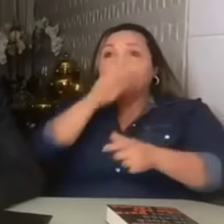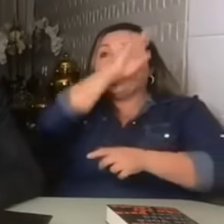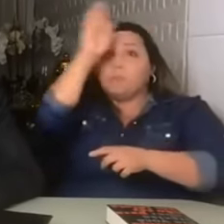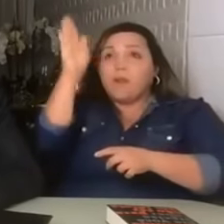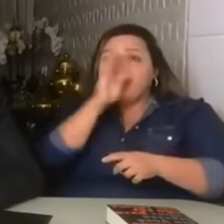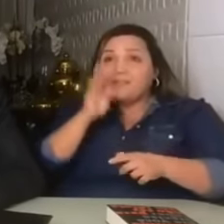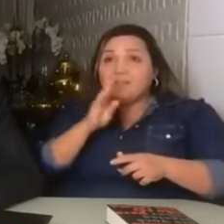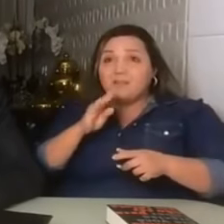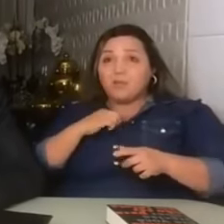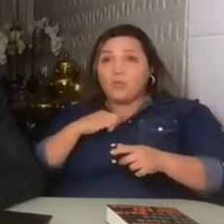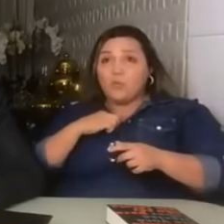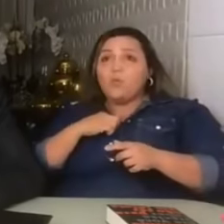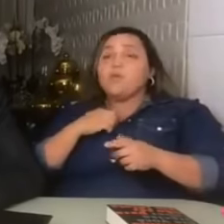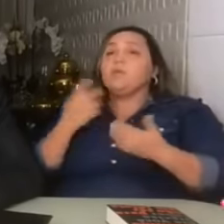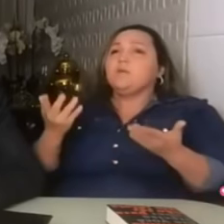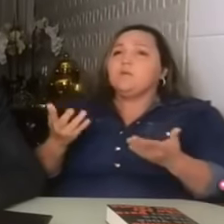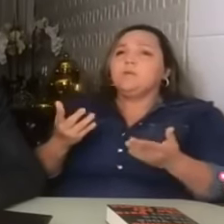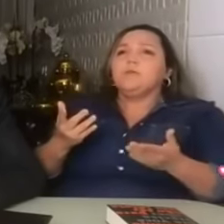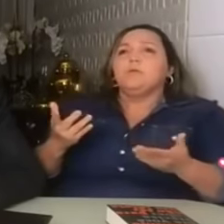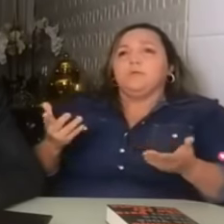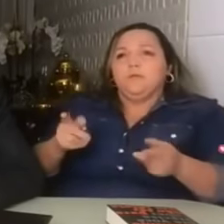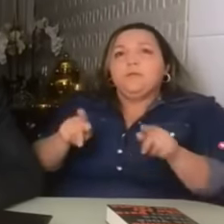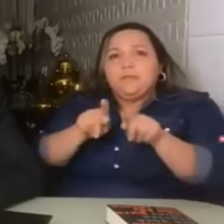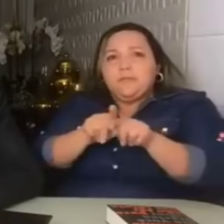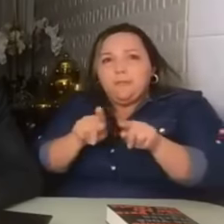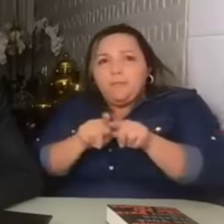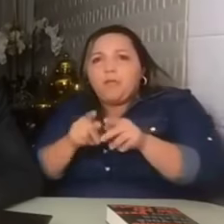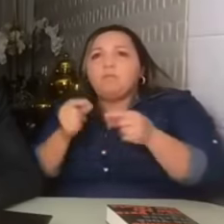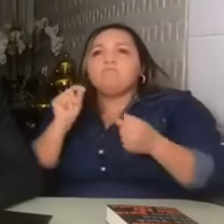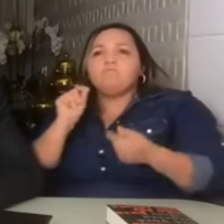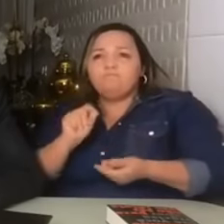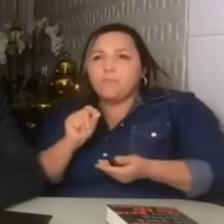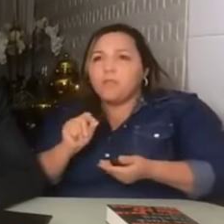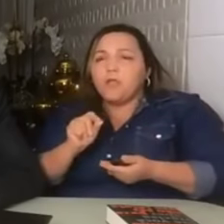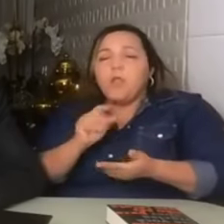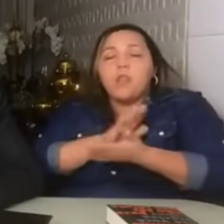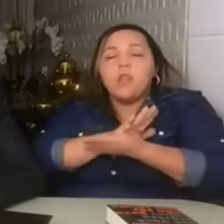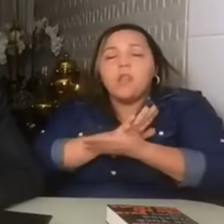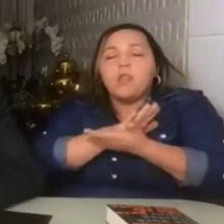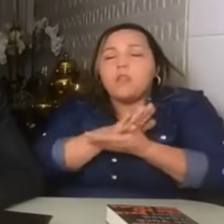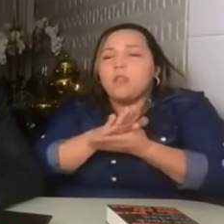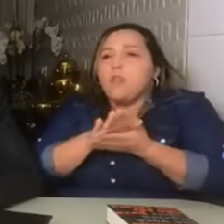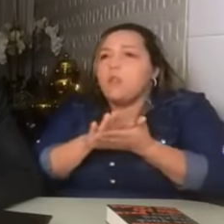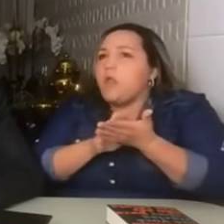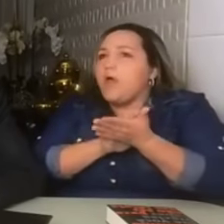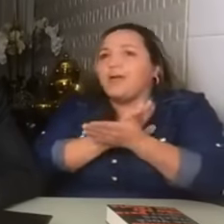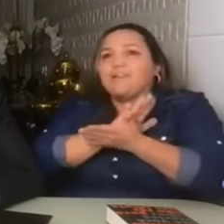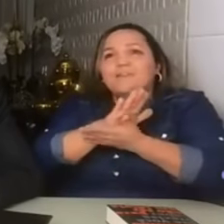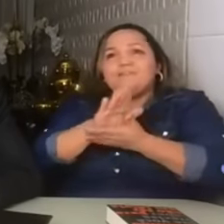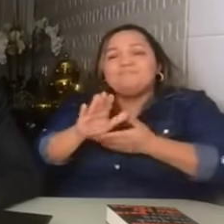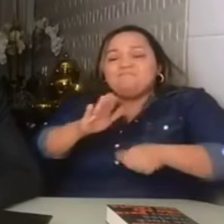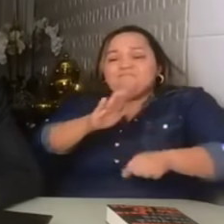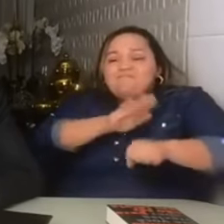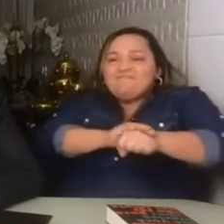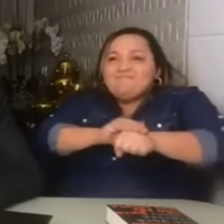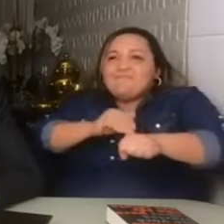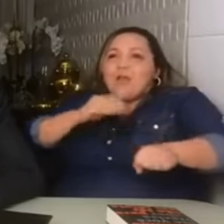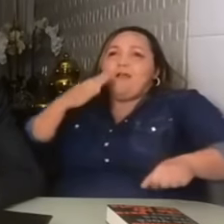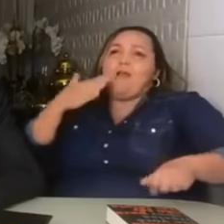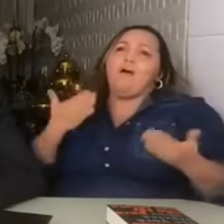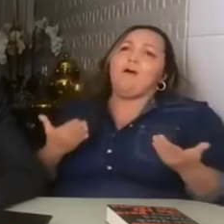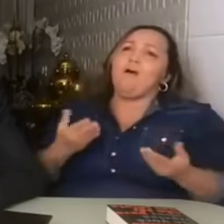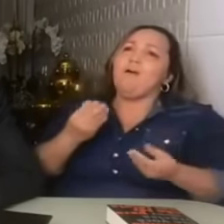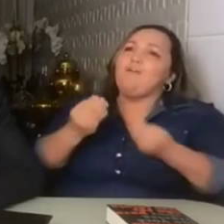E fazendo um pequeno à parte. Nada mais gratificante do que quando estive em